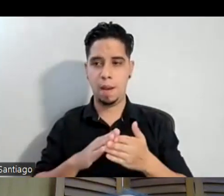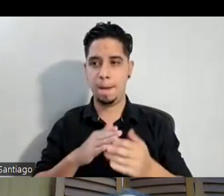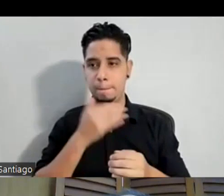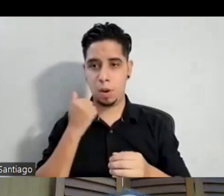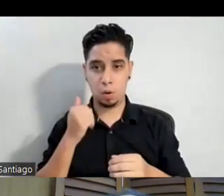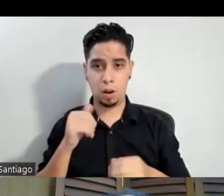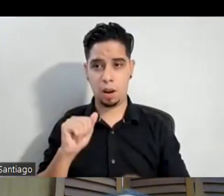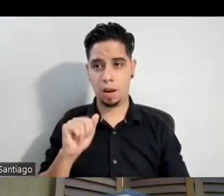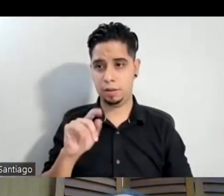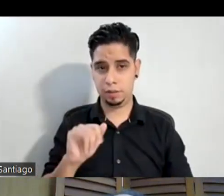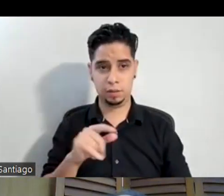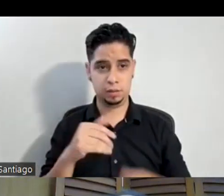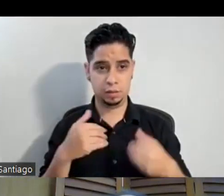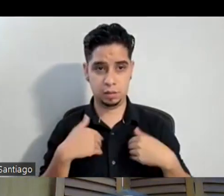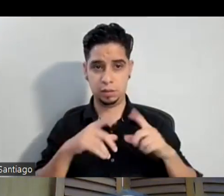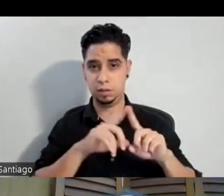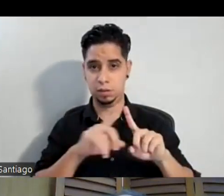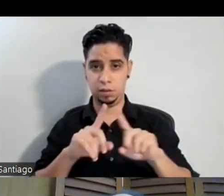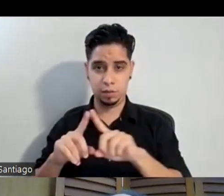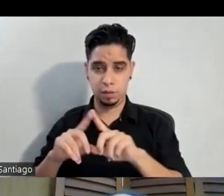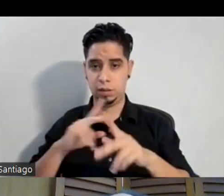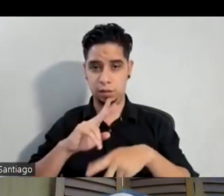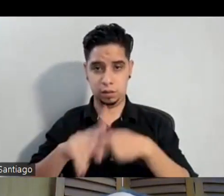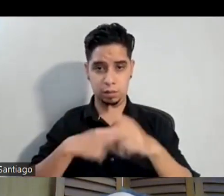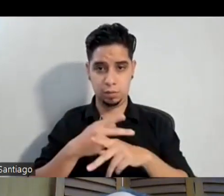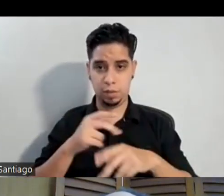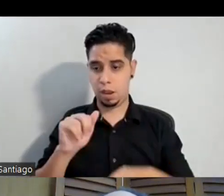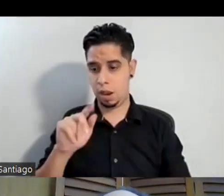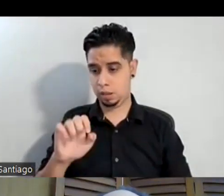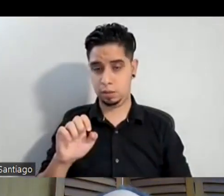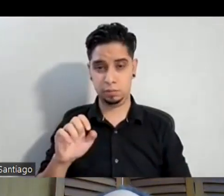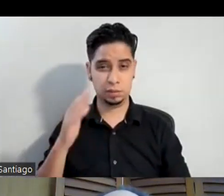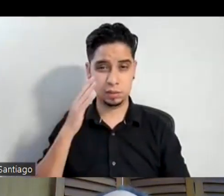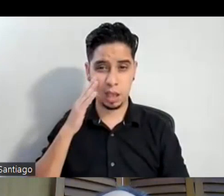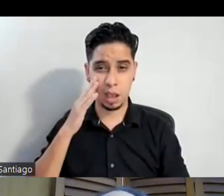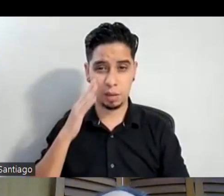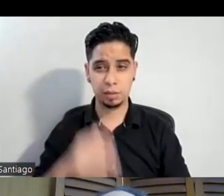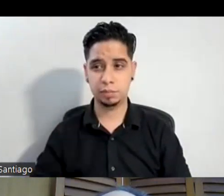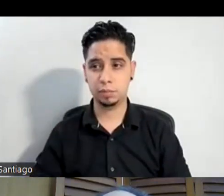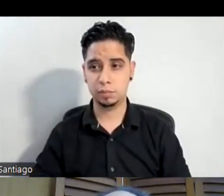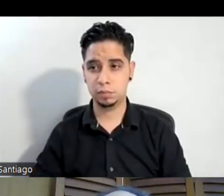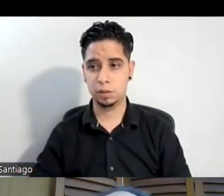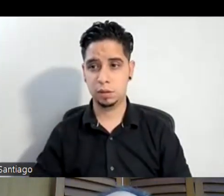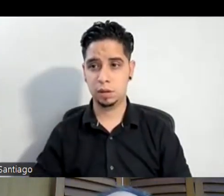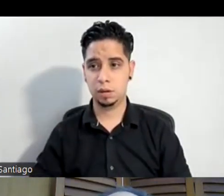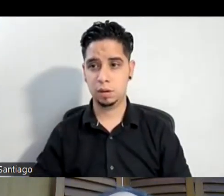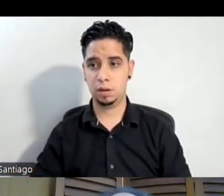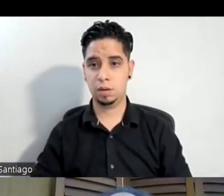varias facetas del arte pues sabe Adriana tú eres músico también tú eres bailarina tú eres